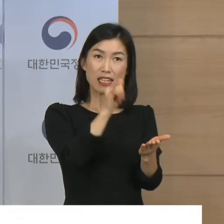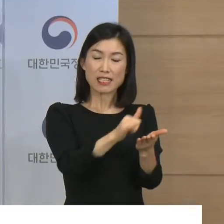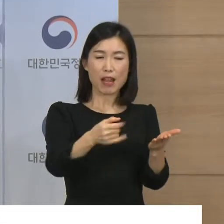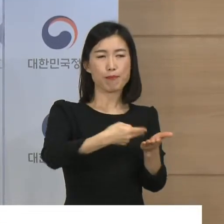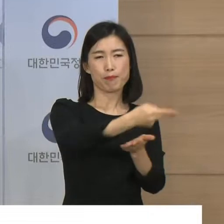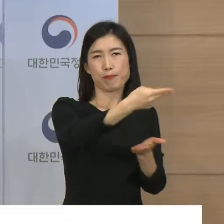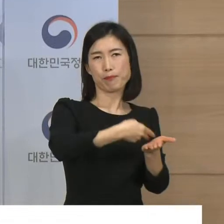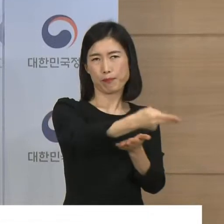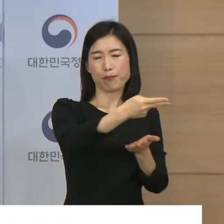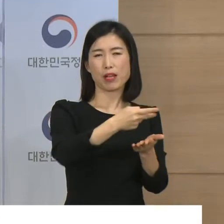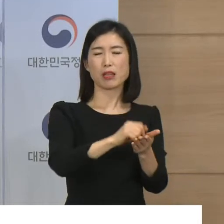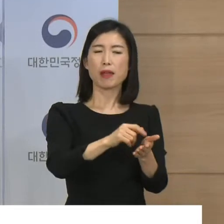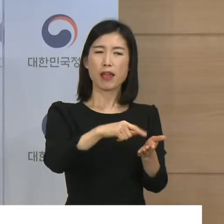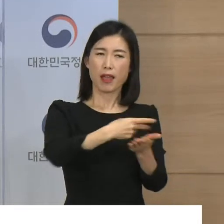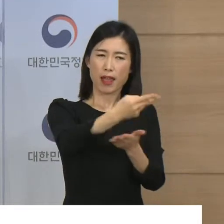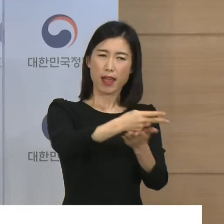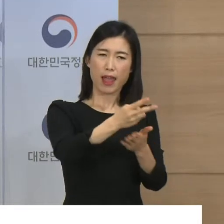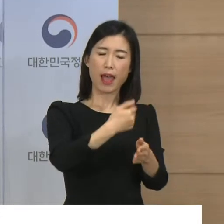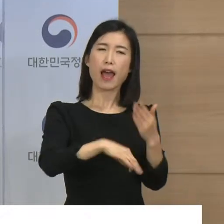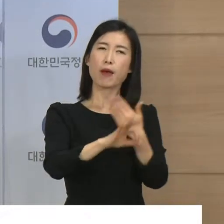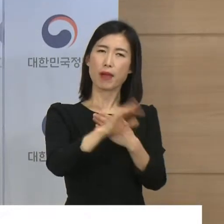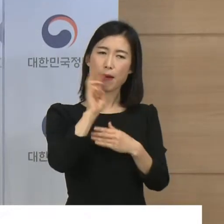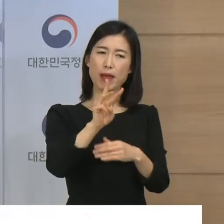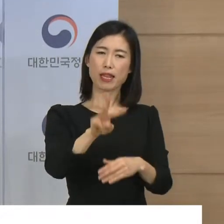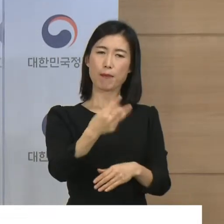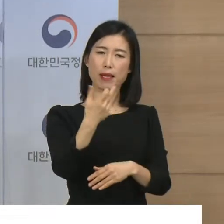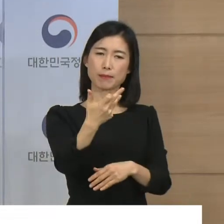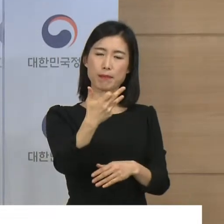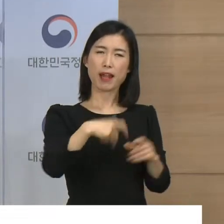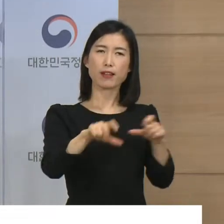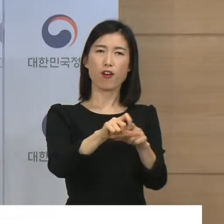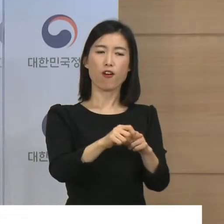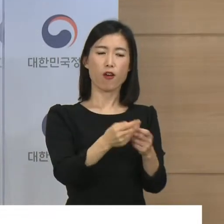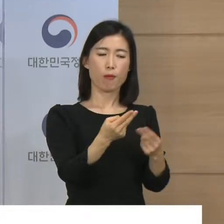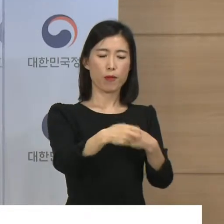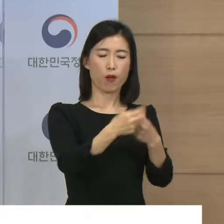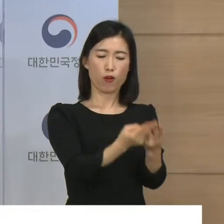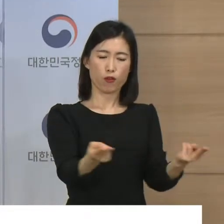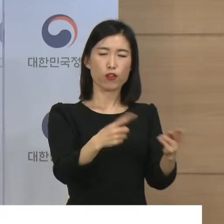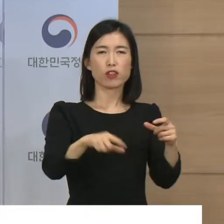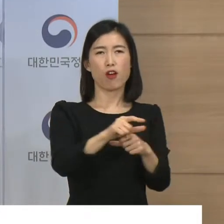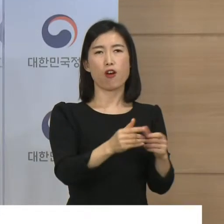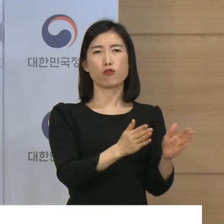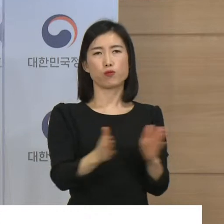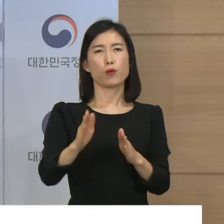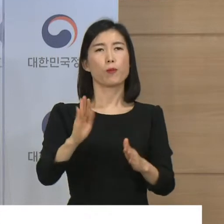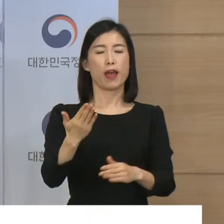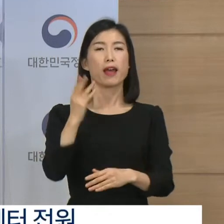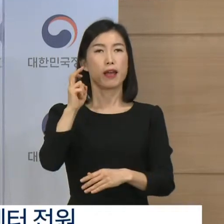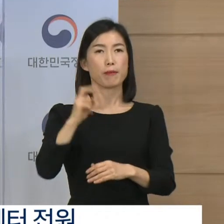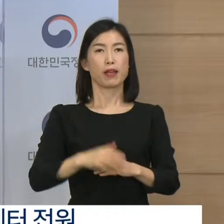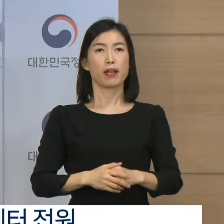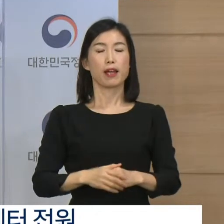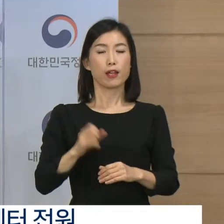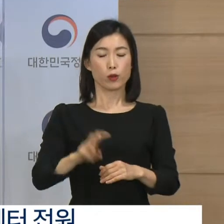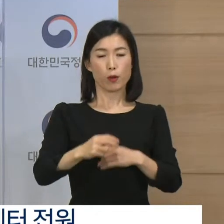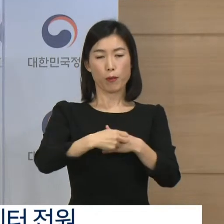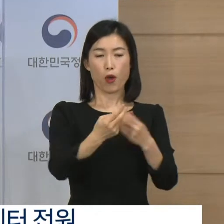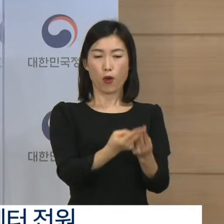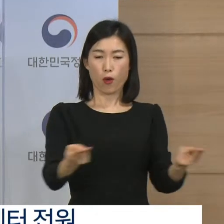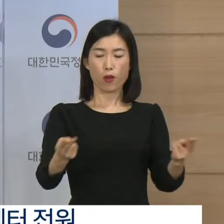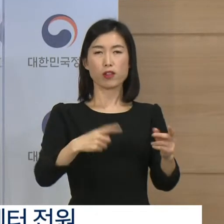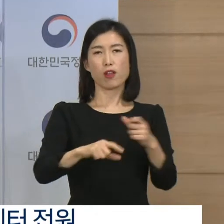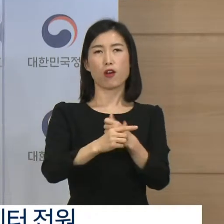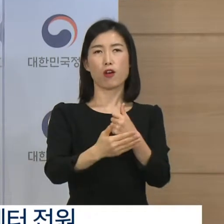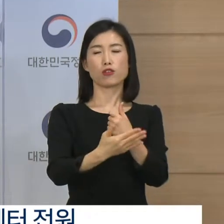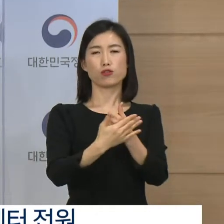318병상이 추가될 것으로 예상합니다. 더불어 병상 확보를 지원하기